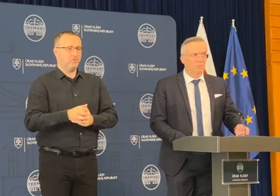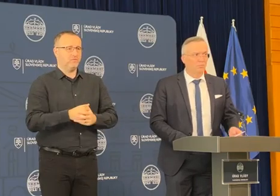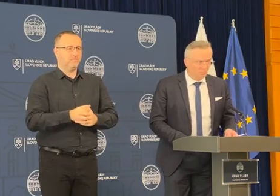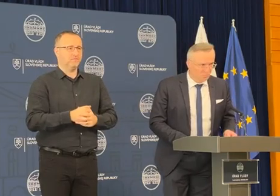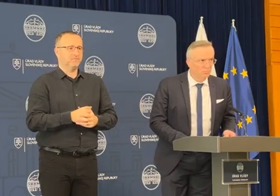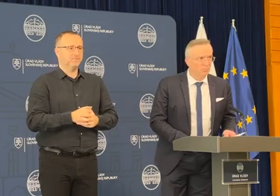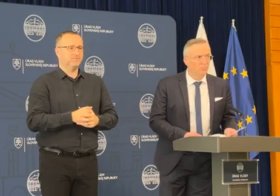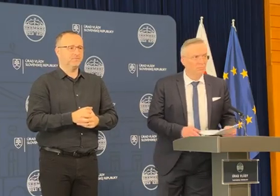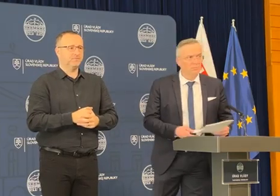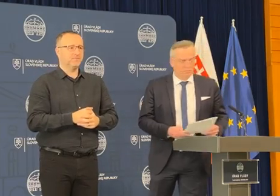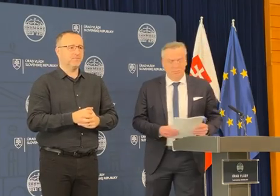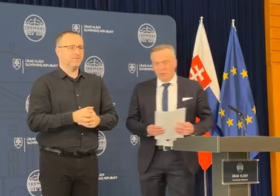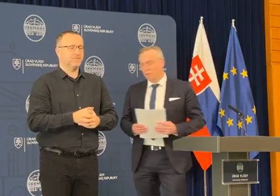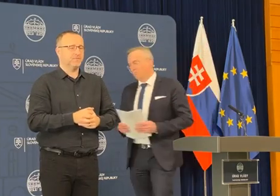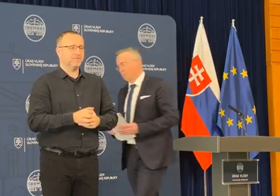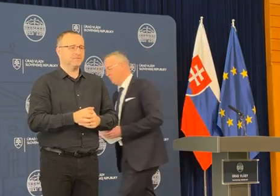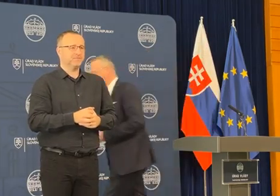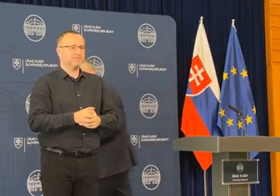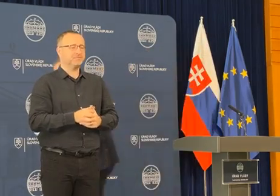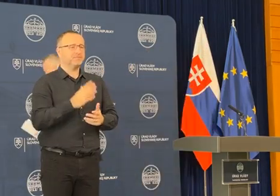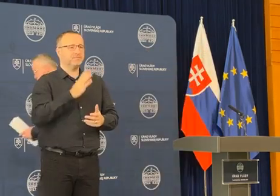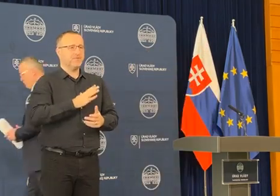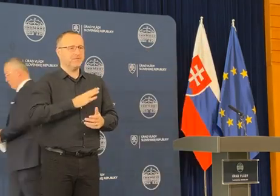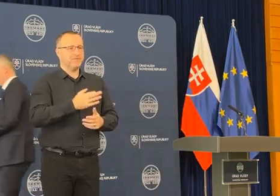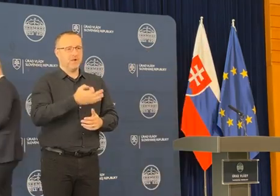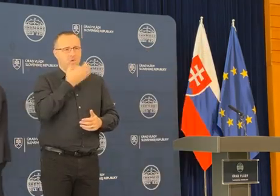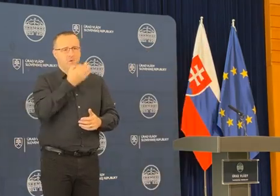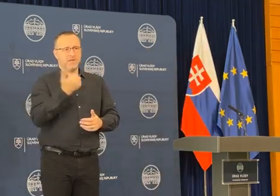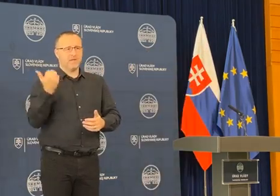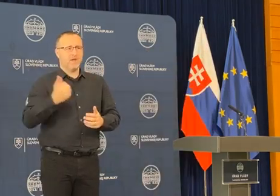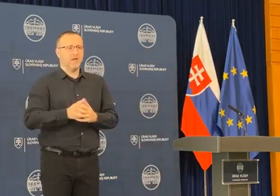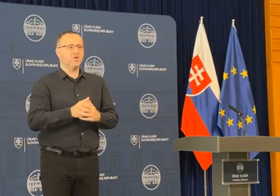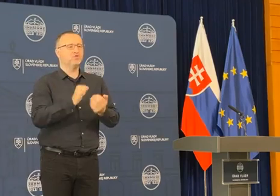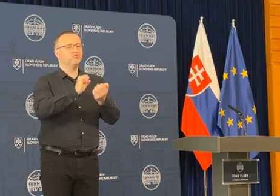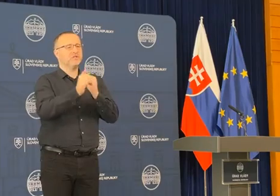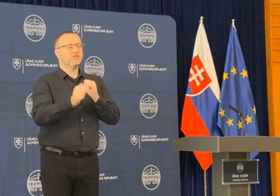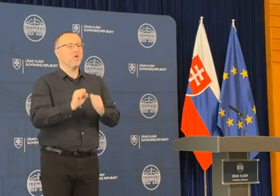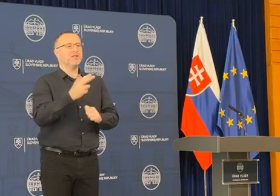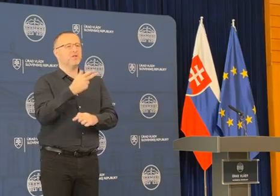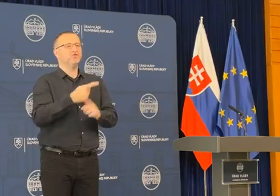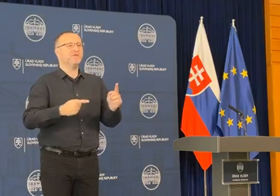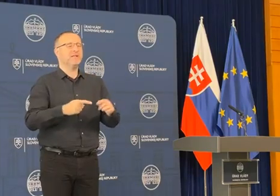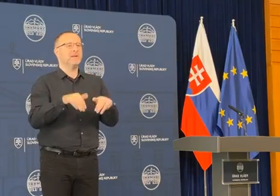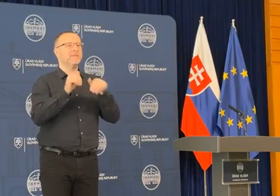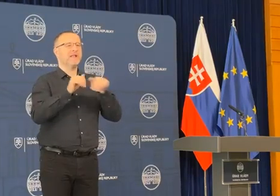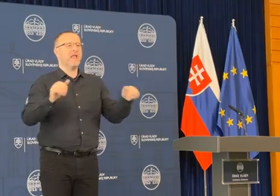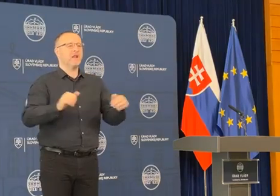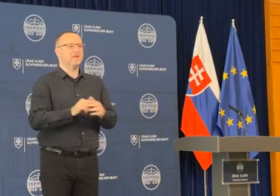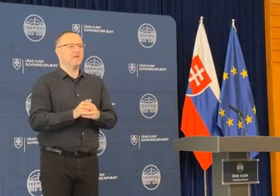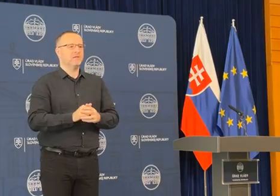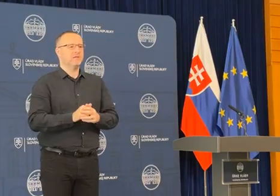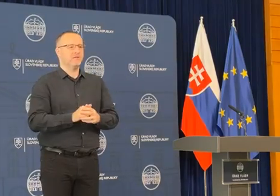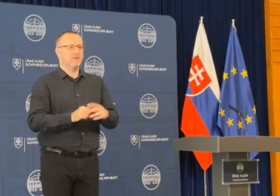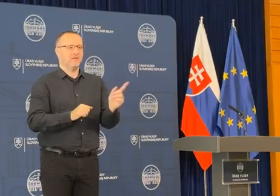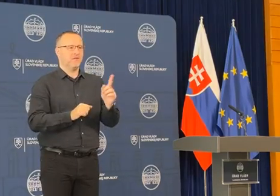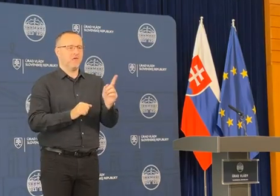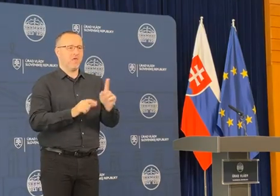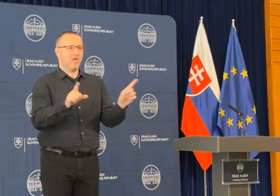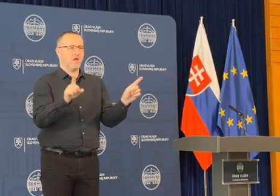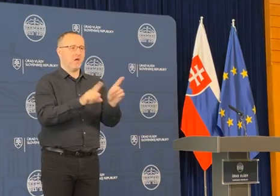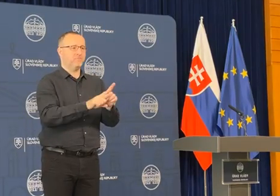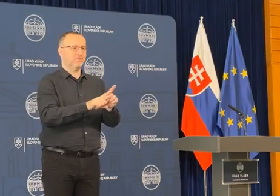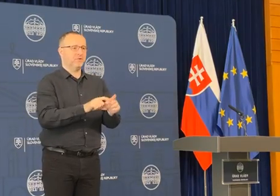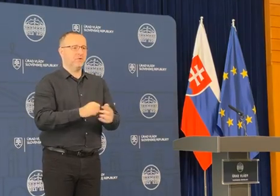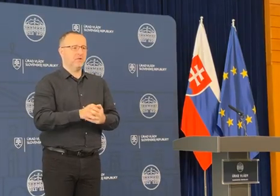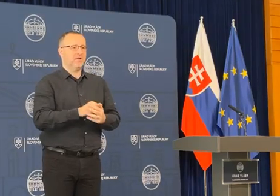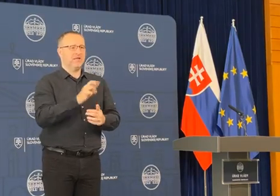To som sa vás chcel dopýtať, pán premiér. Ďakujem pekne. To číslo 3,4 miliardy sa náhodou nezhoduje s tým, že je to